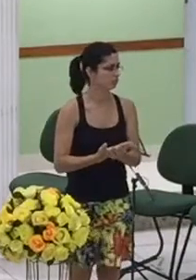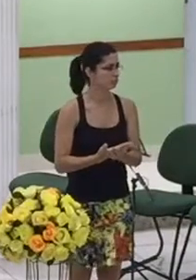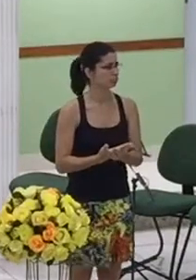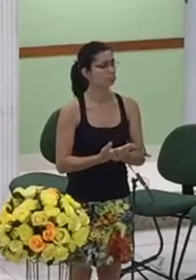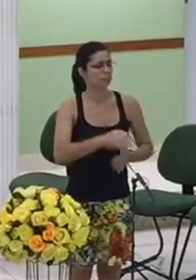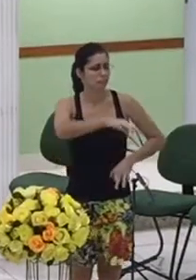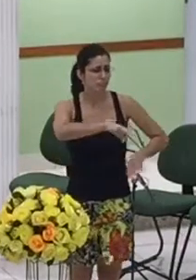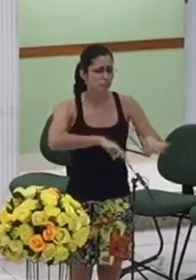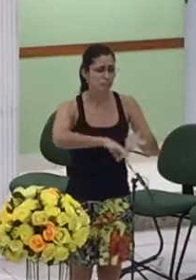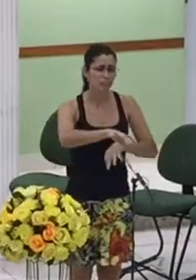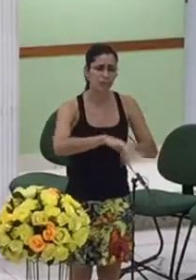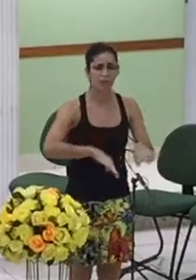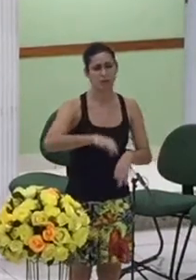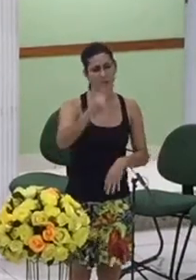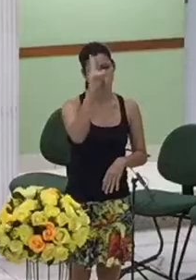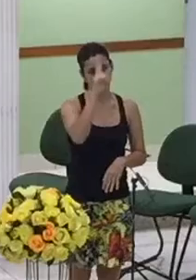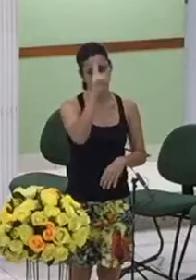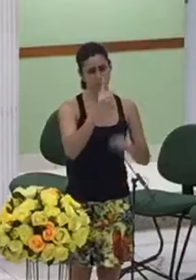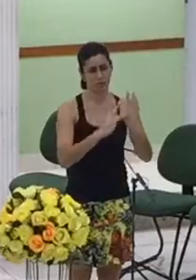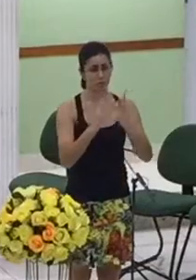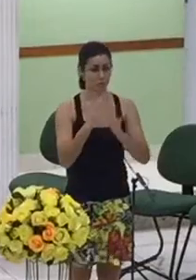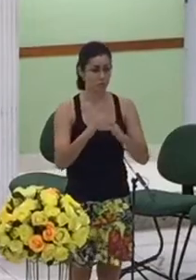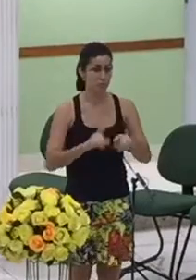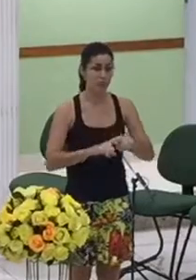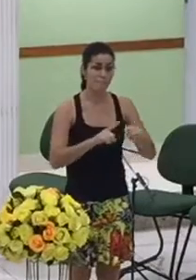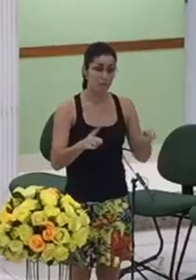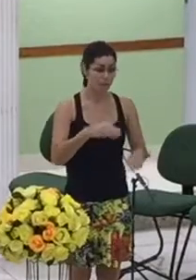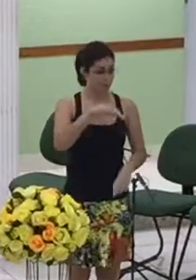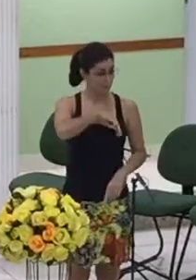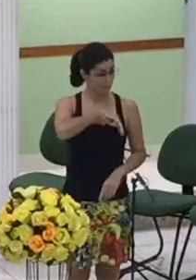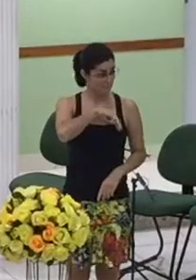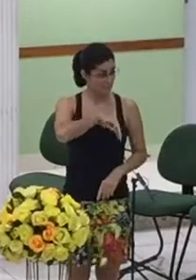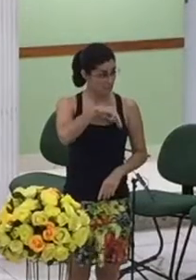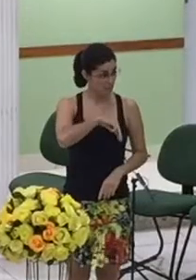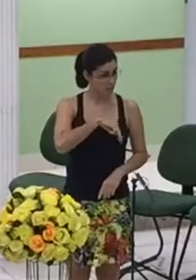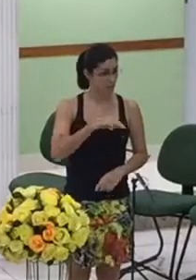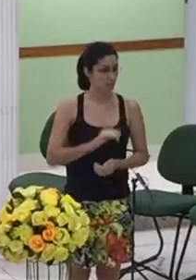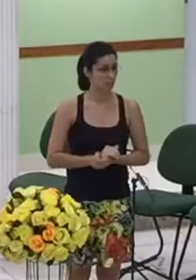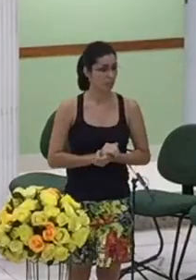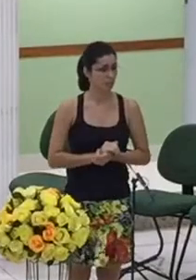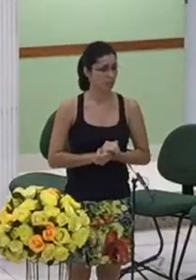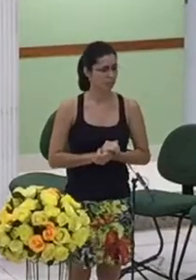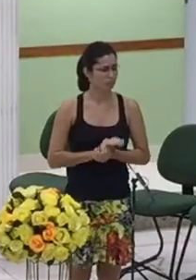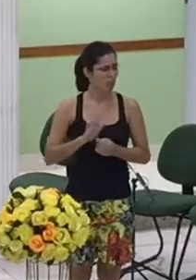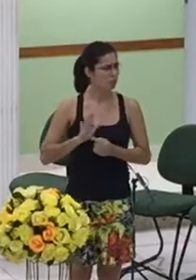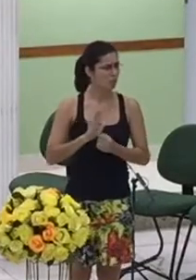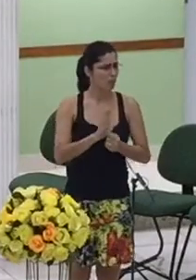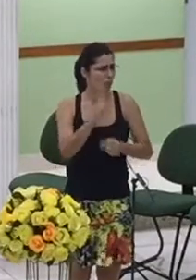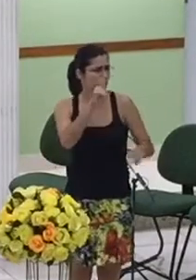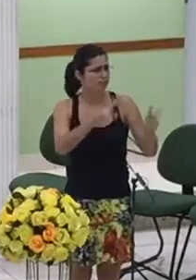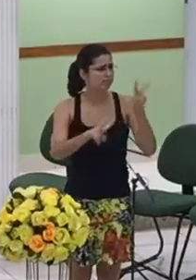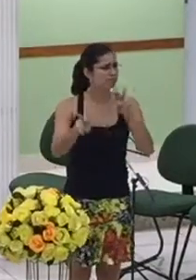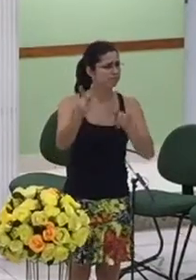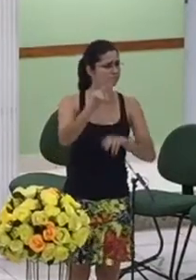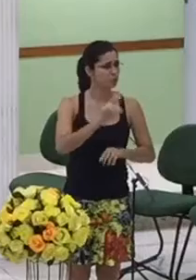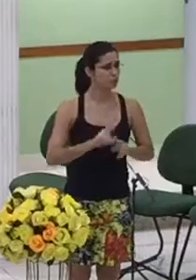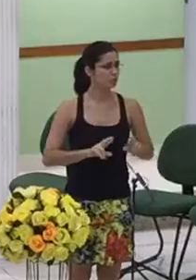Senhor mas Mateus ele tem uma visão um pouco diferente e ele procura apresentar a